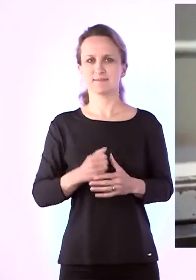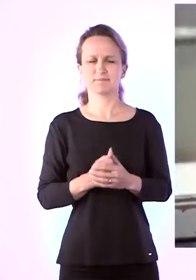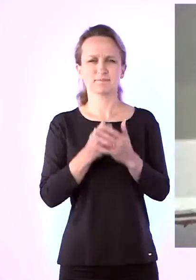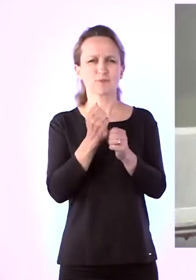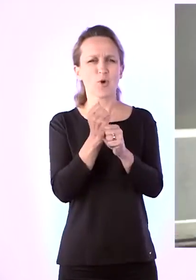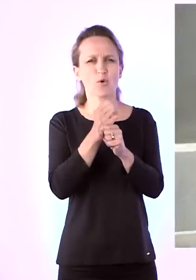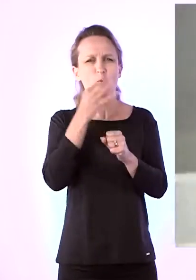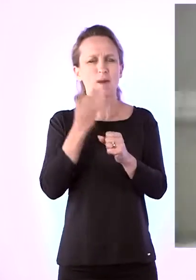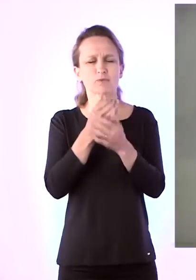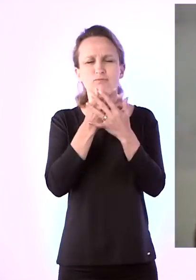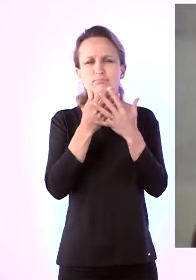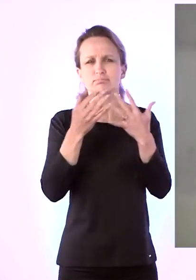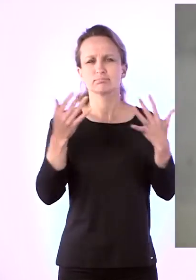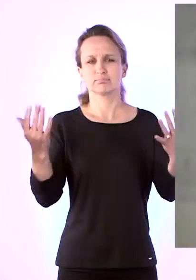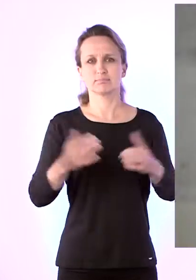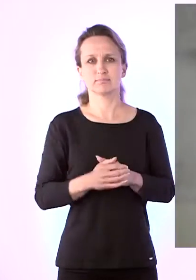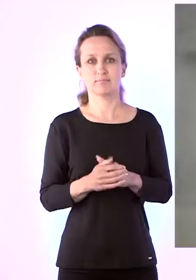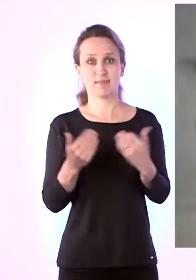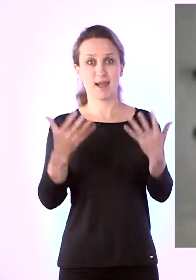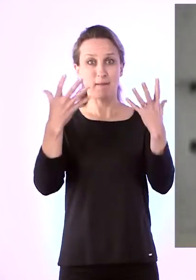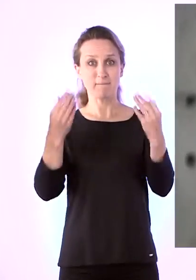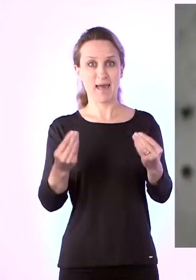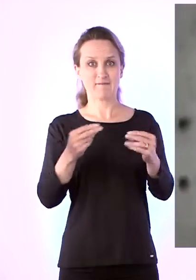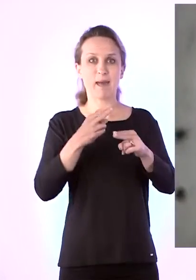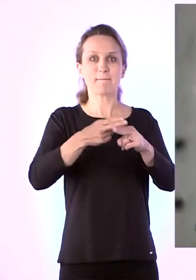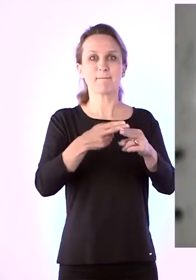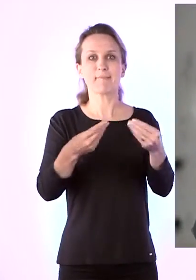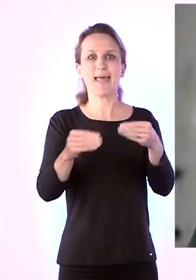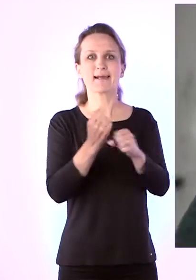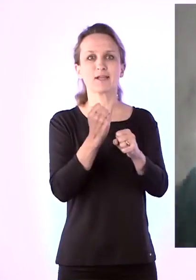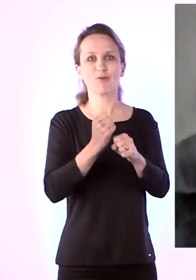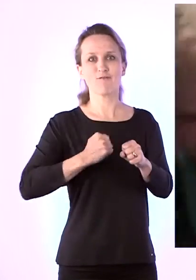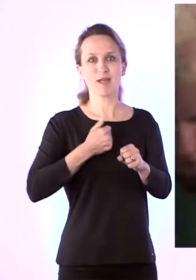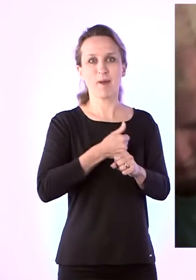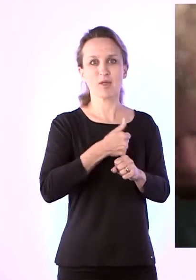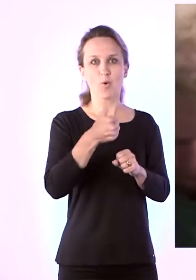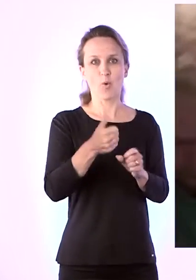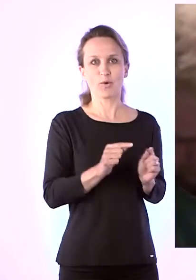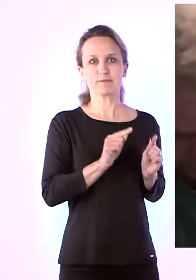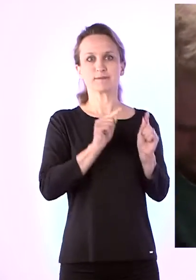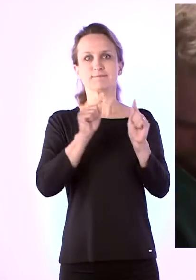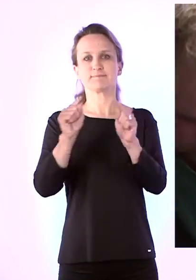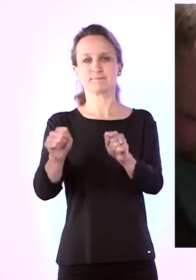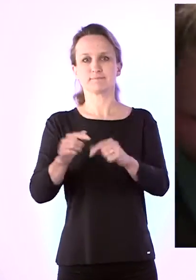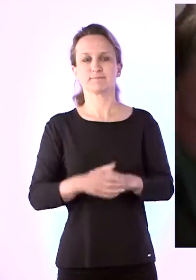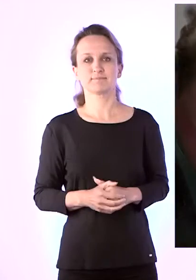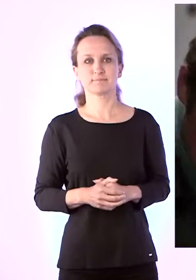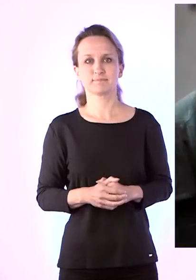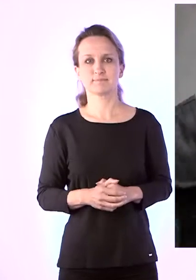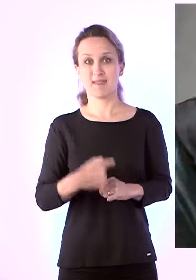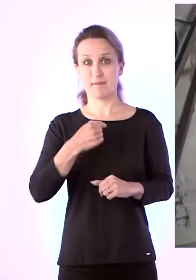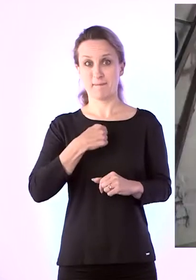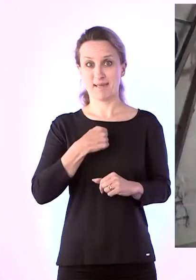mitmekesine töökogemus. Tänasel päeval võtab ta üle plekitööd tegeva firma juhtimist. Mina